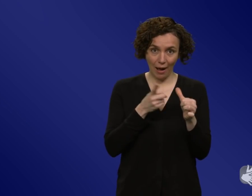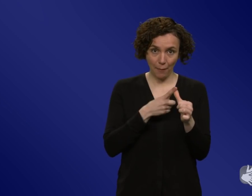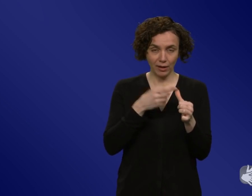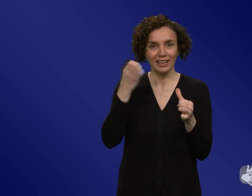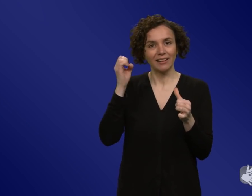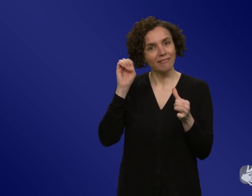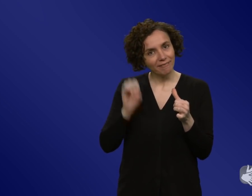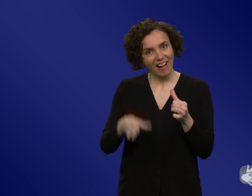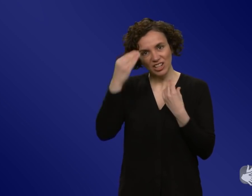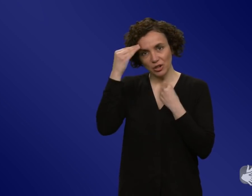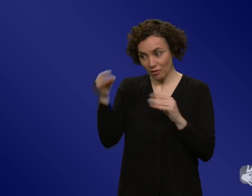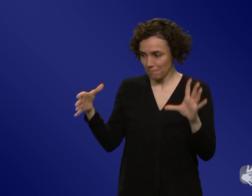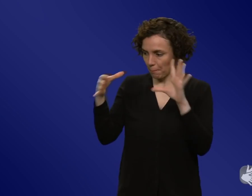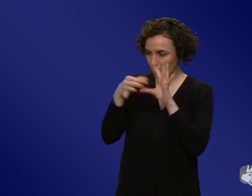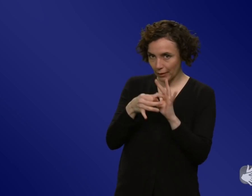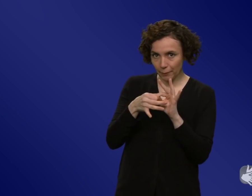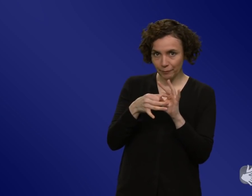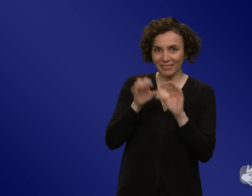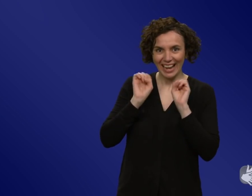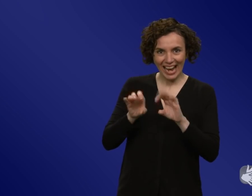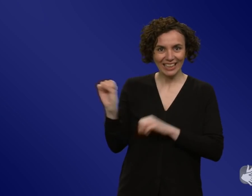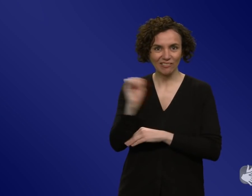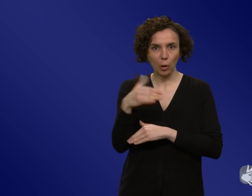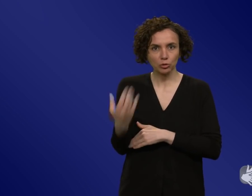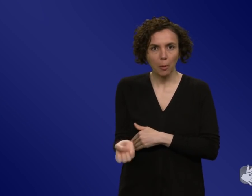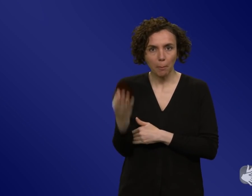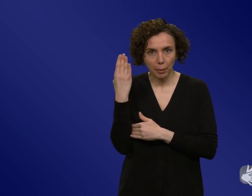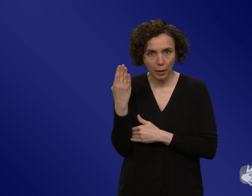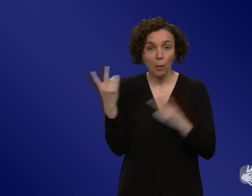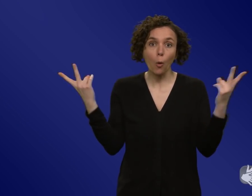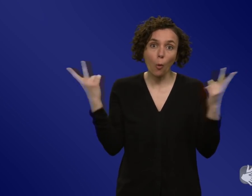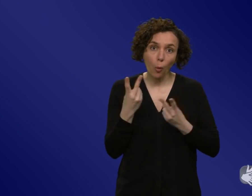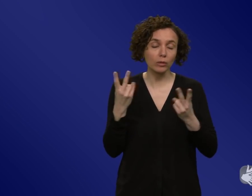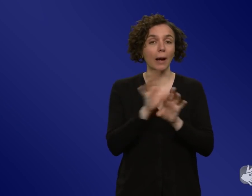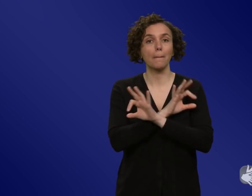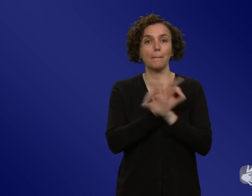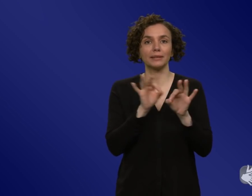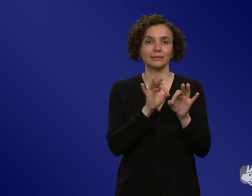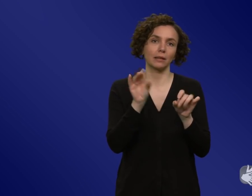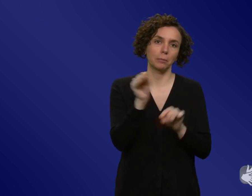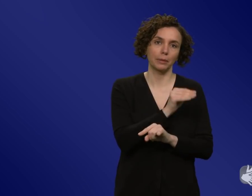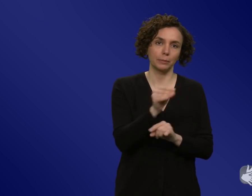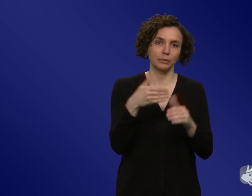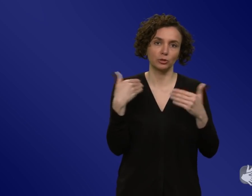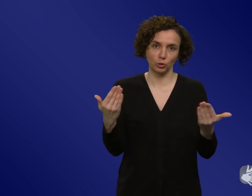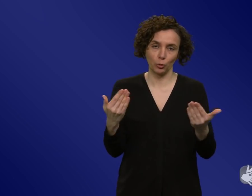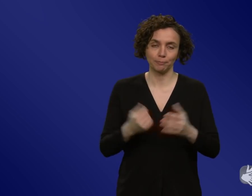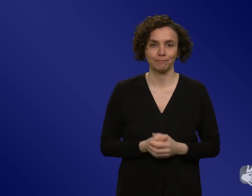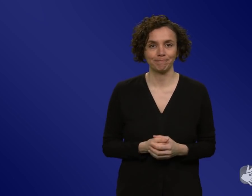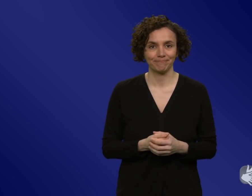es ist effektiv, jetzt hier zu sagen, Leute, hört man, das ist falsch und hier ist übrigens die richtige Information. Also da gibt es durchaus